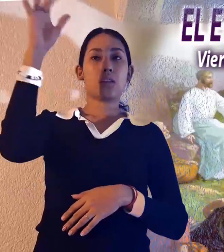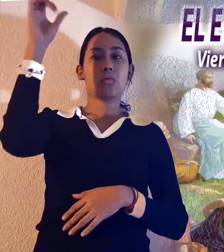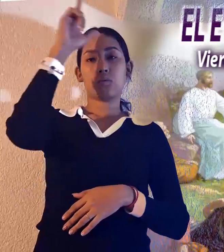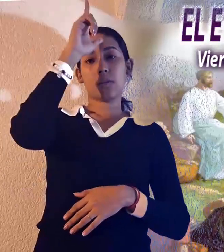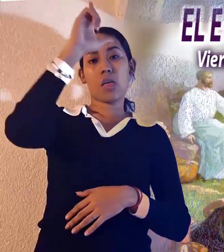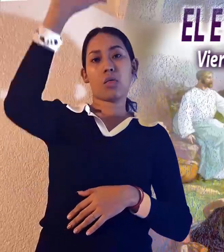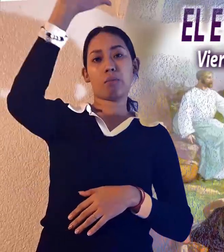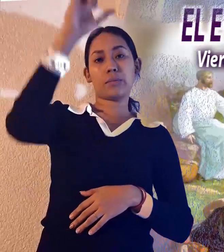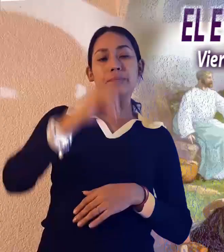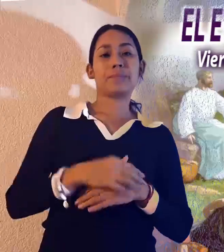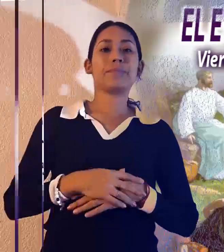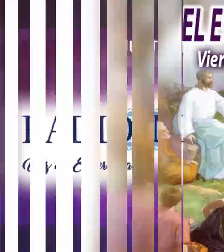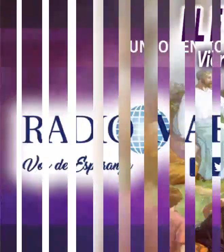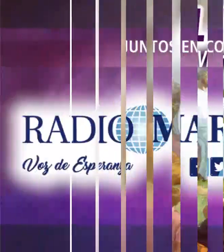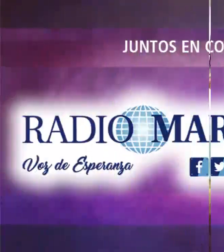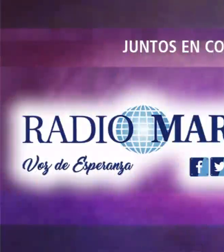Espíritu Santo.